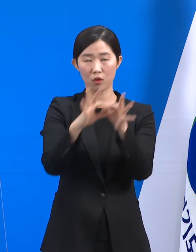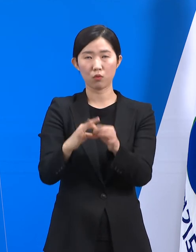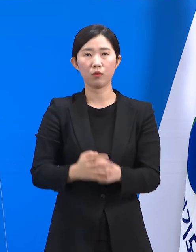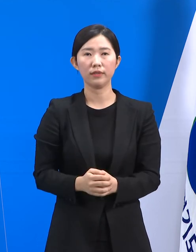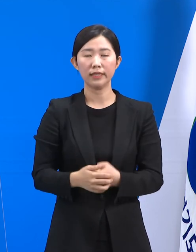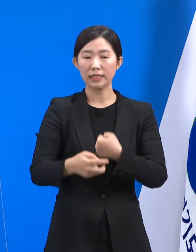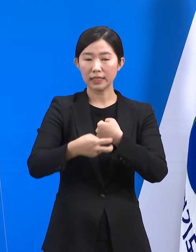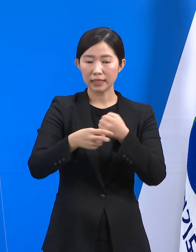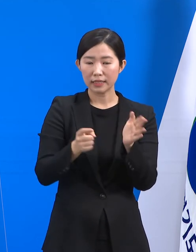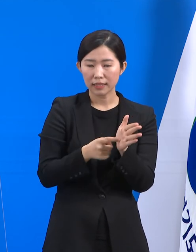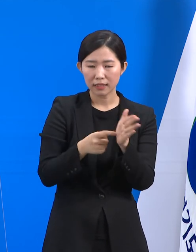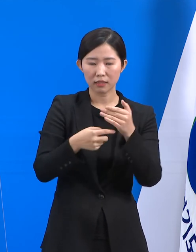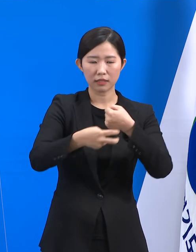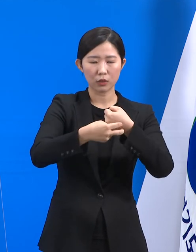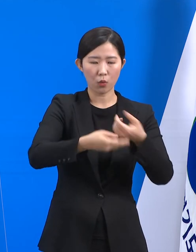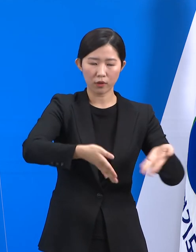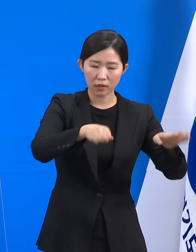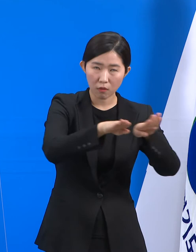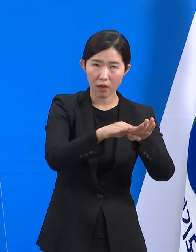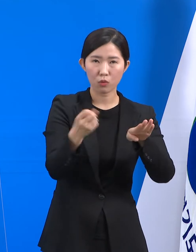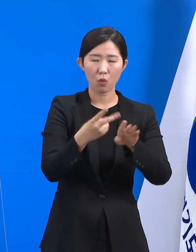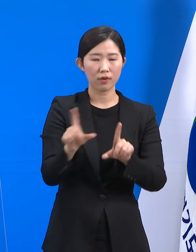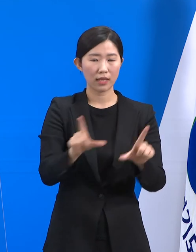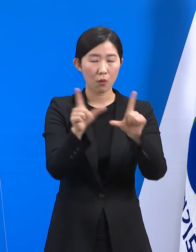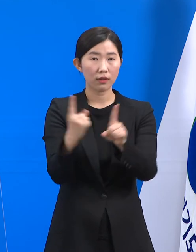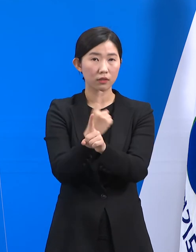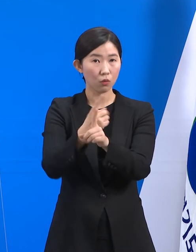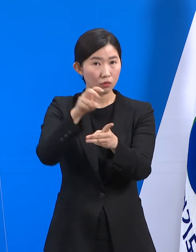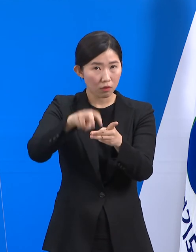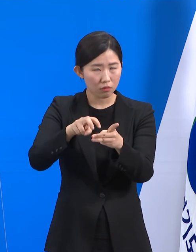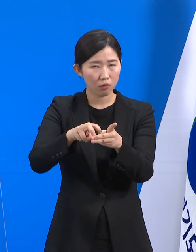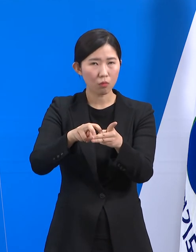생활치료센터 등도 명절과 관계없이 운영됩니다.